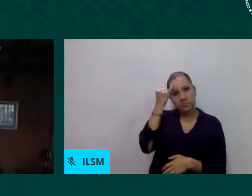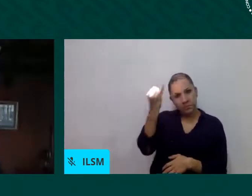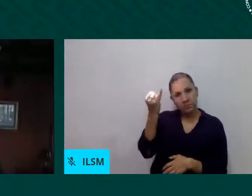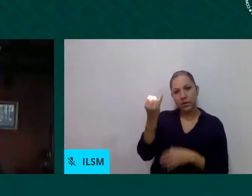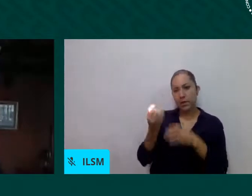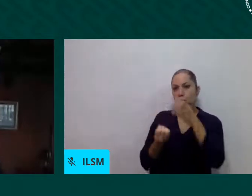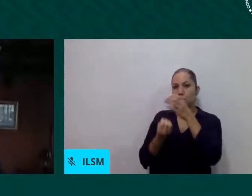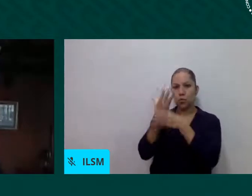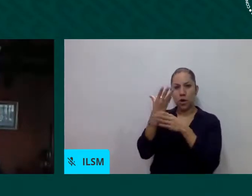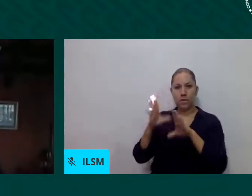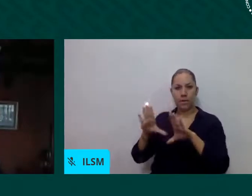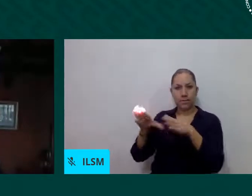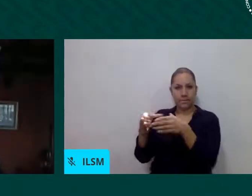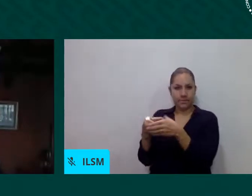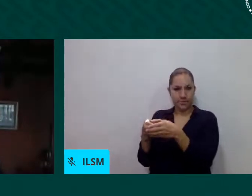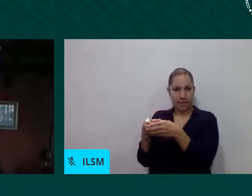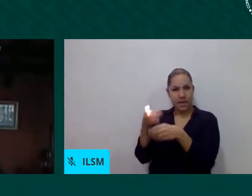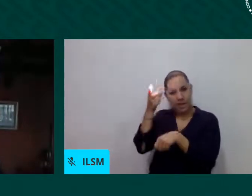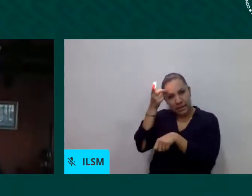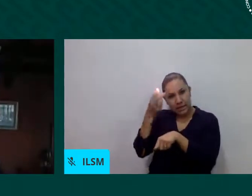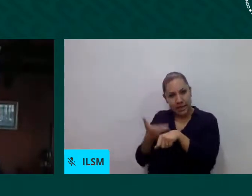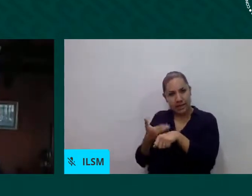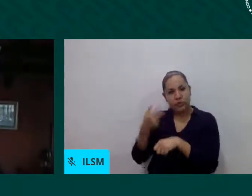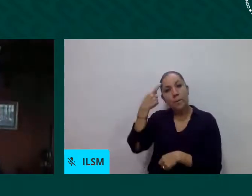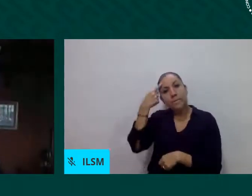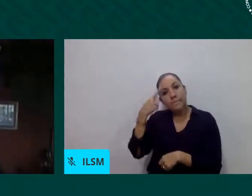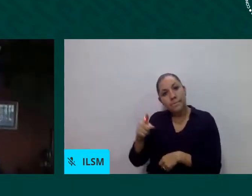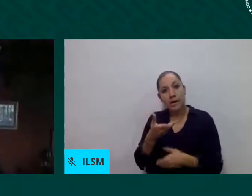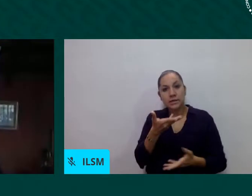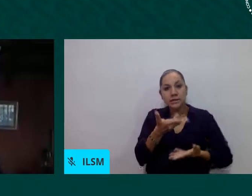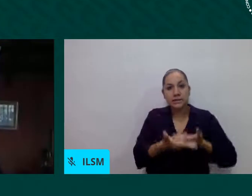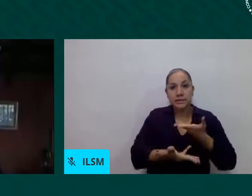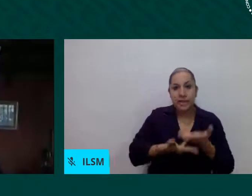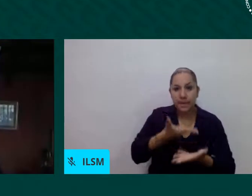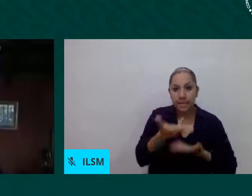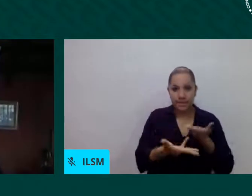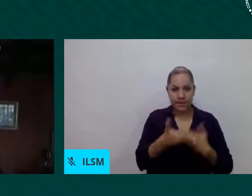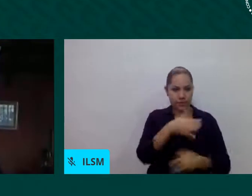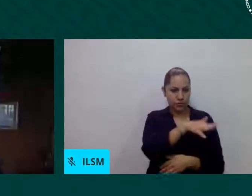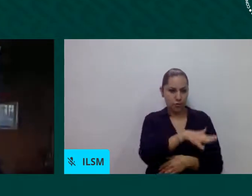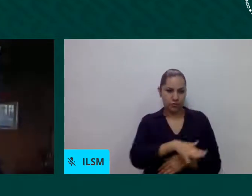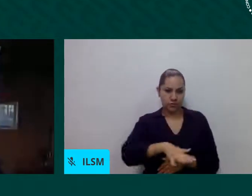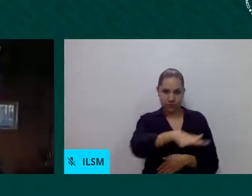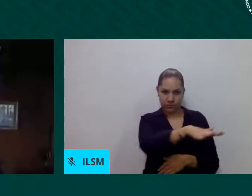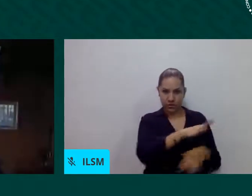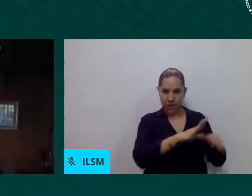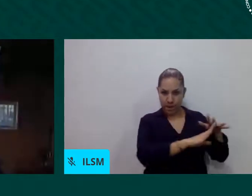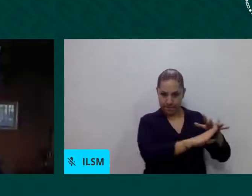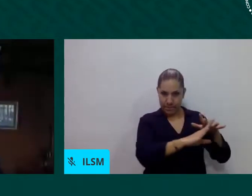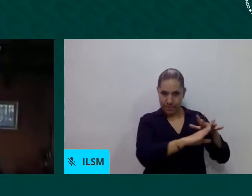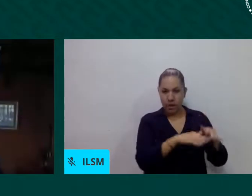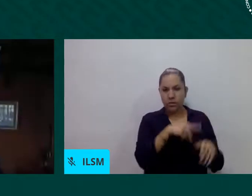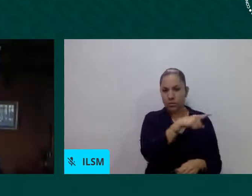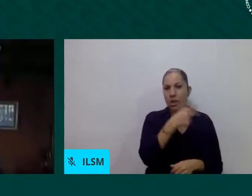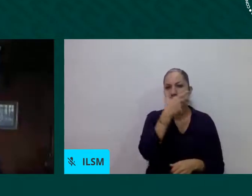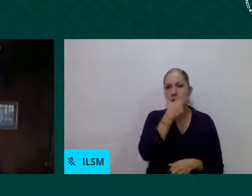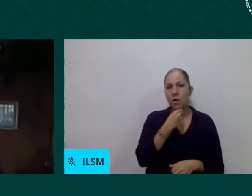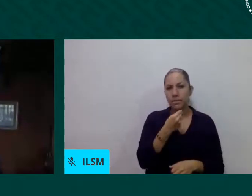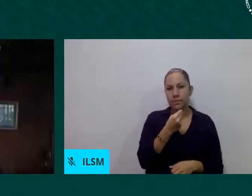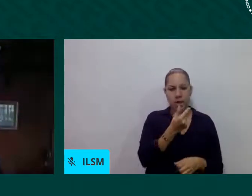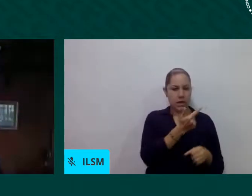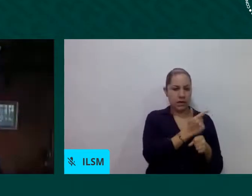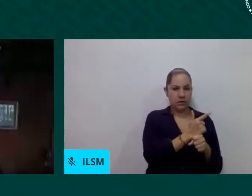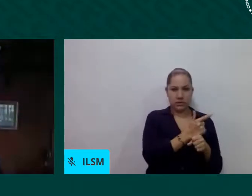migrante, cuyo director es el licenciado Rodríguez Ceballos Vicio, y es la primera vez que